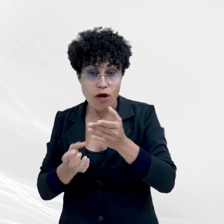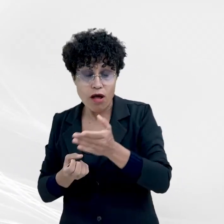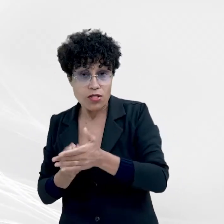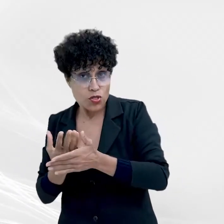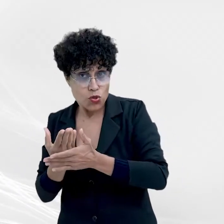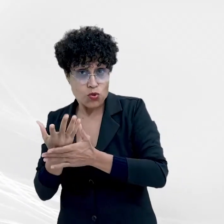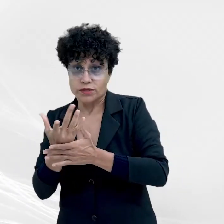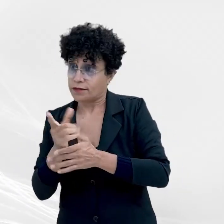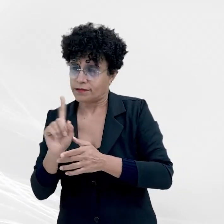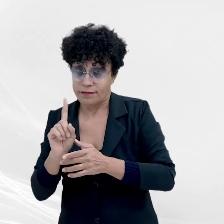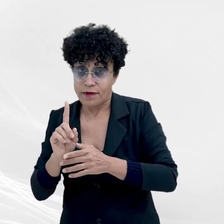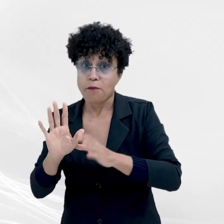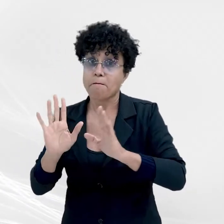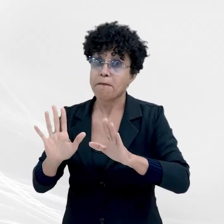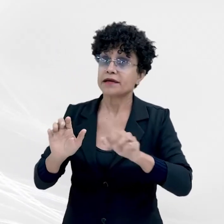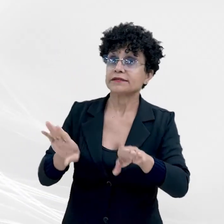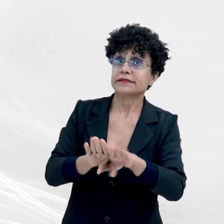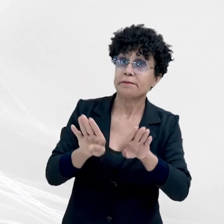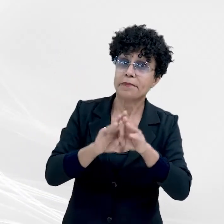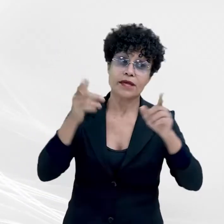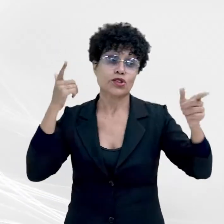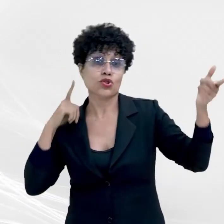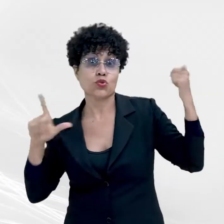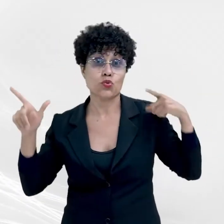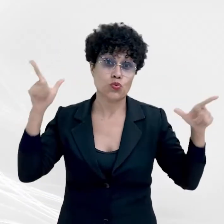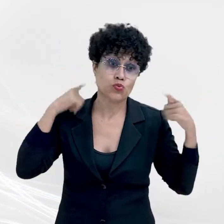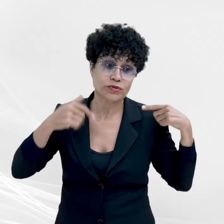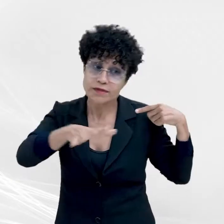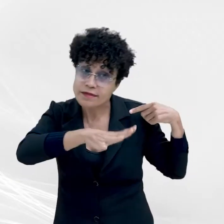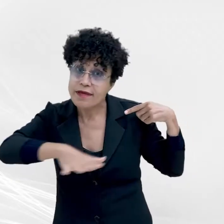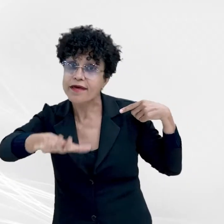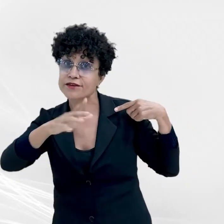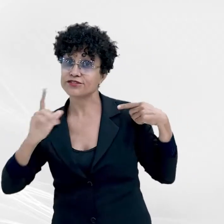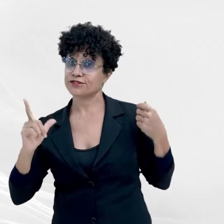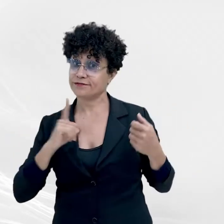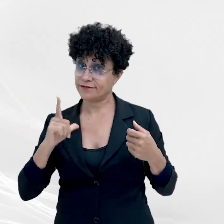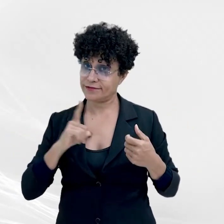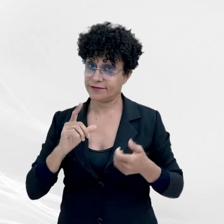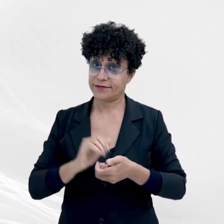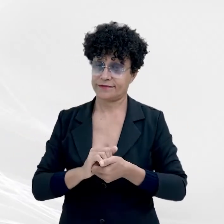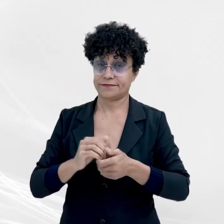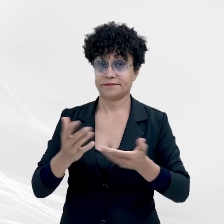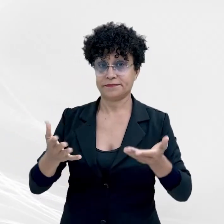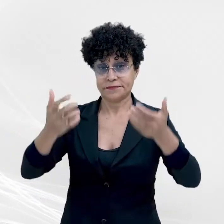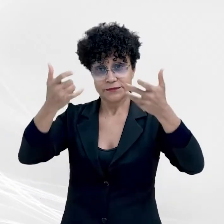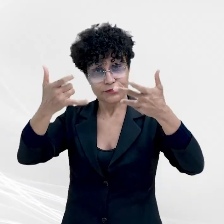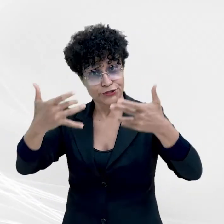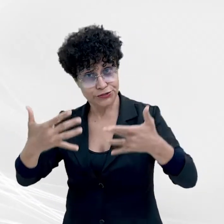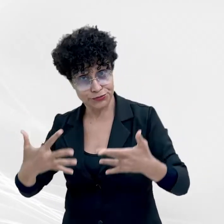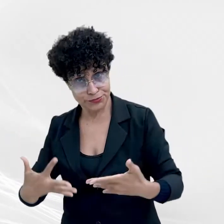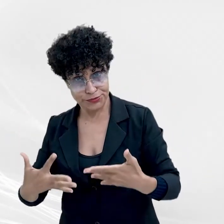todo o potencial turístico que a região tem. Fecha aspas. Enfatizou a promotora de justiça.